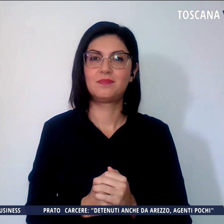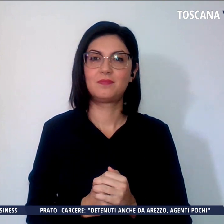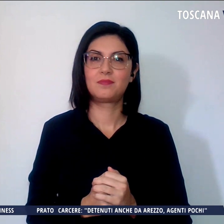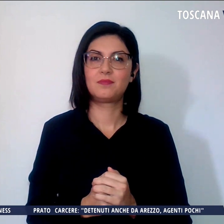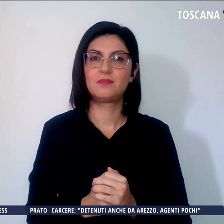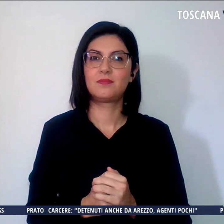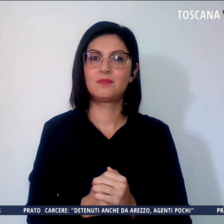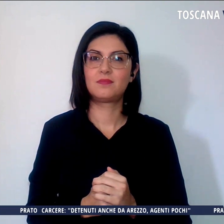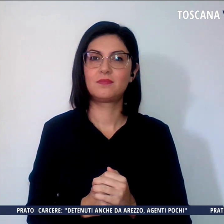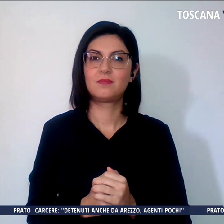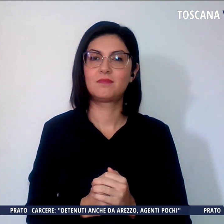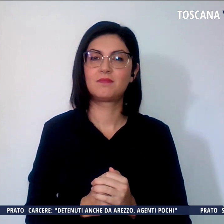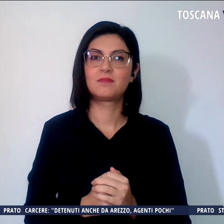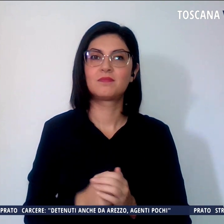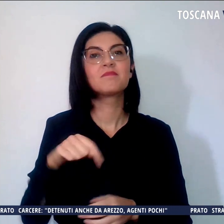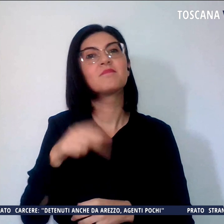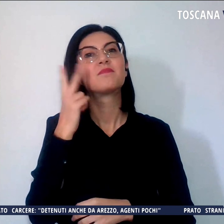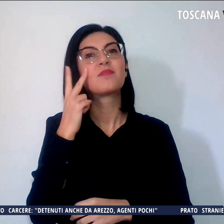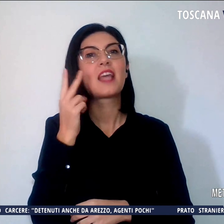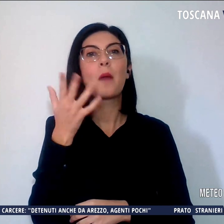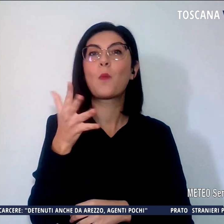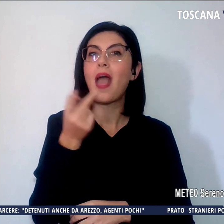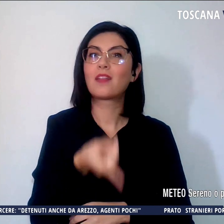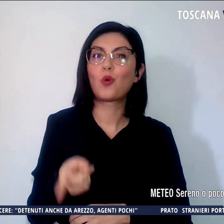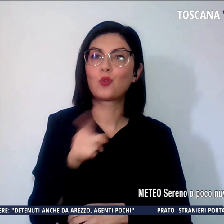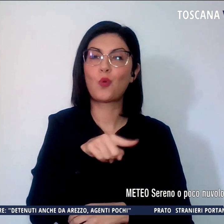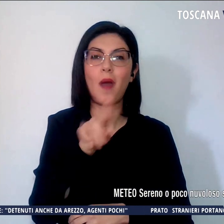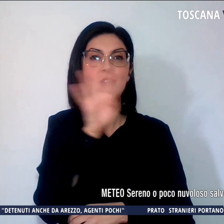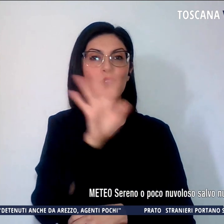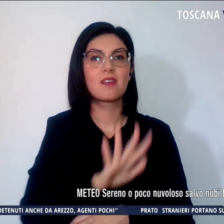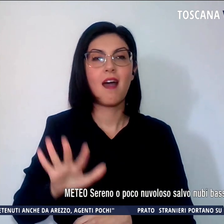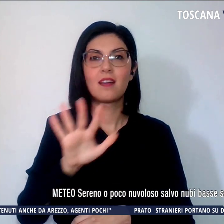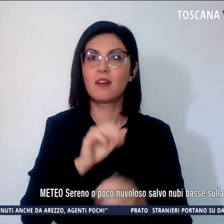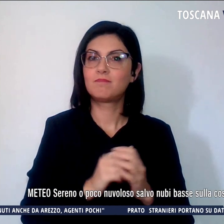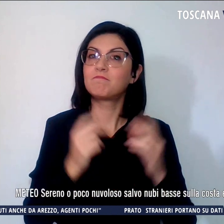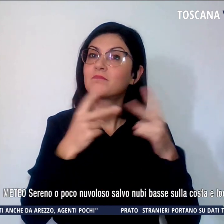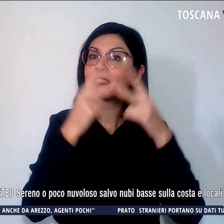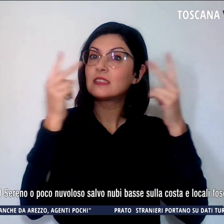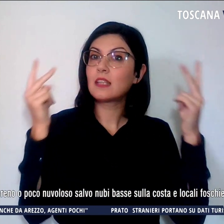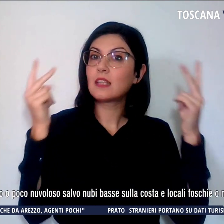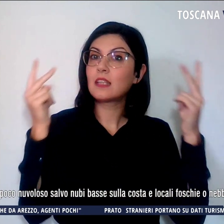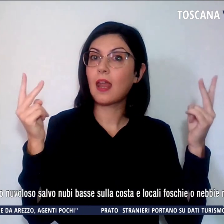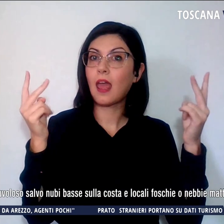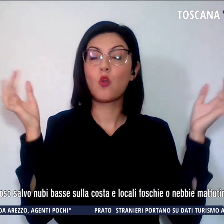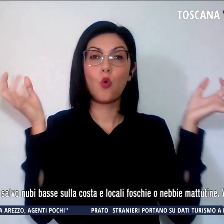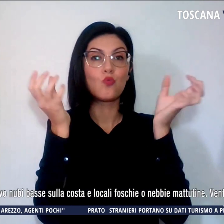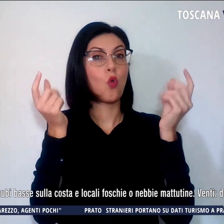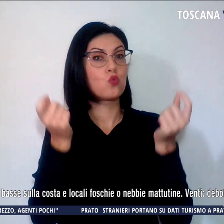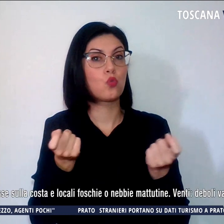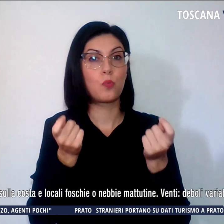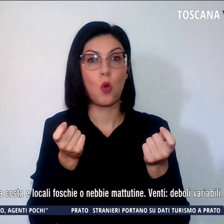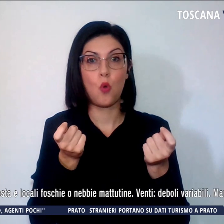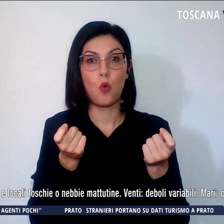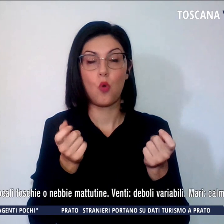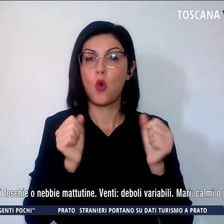Vediamo adesso il meteo per la giornata di domani. Sereno o poco nuvoloso, salvo nubi